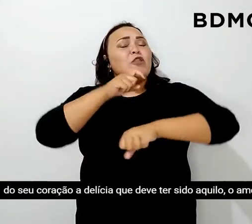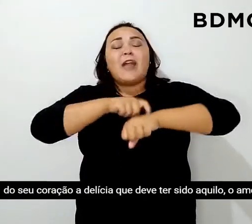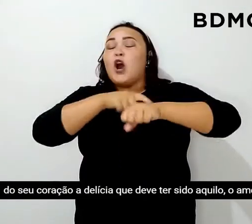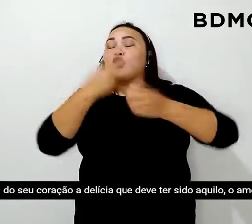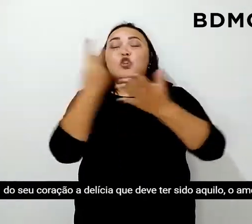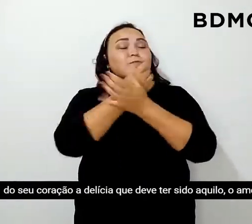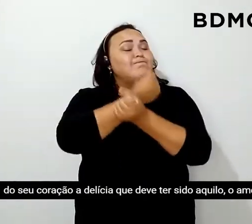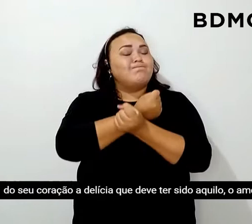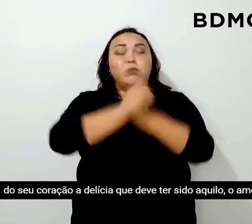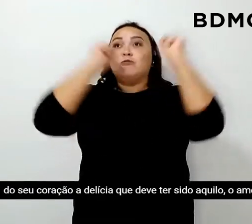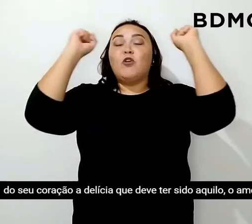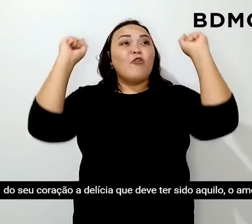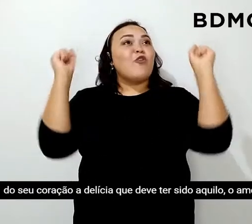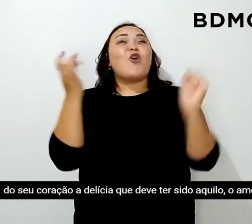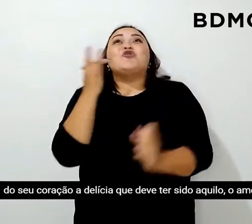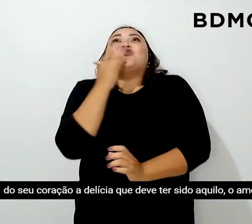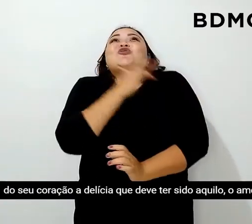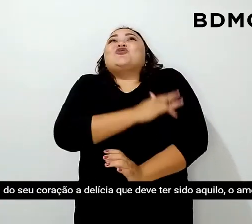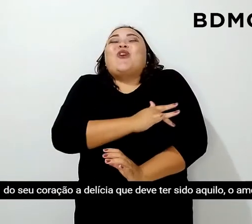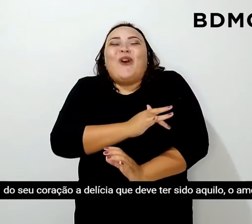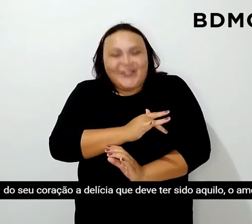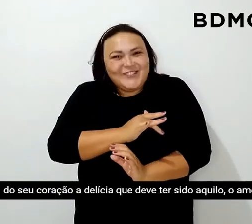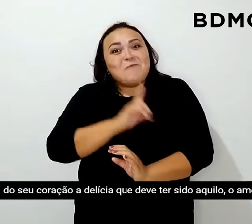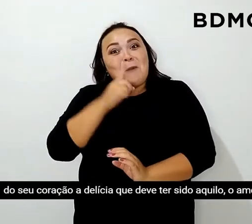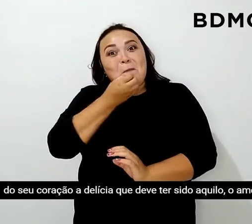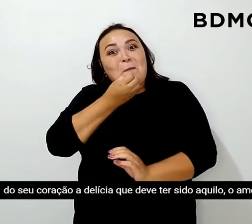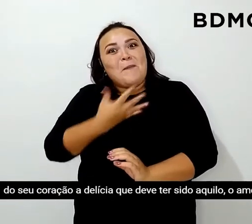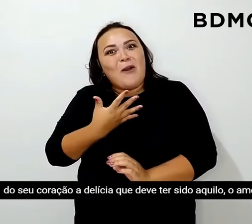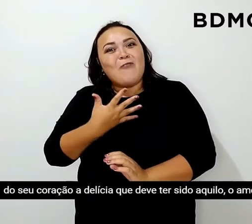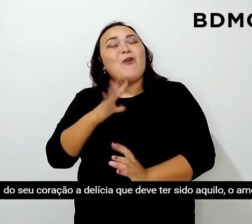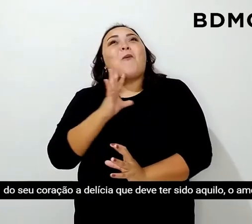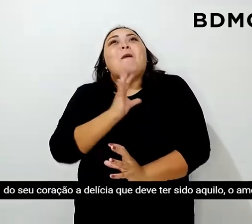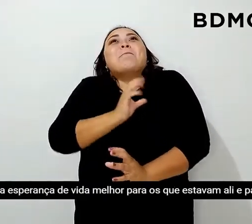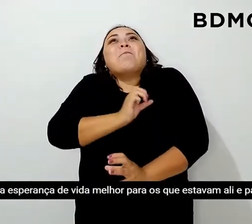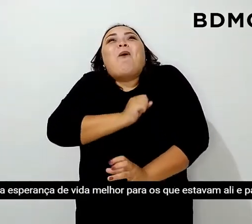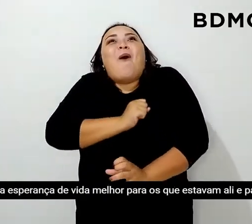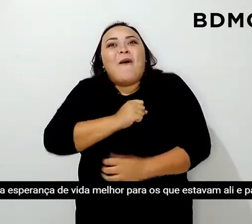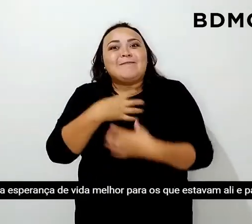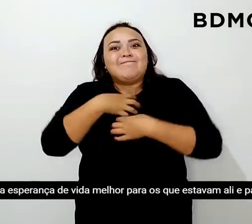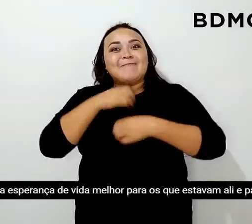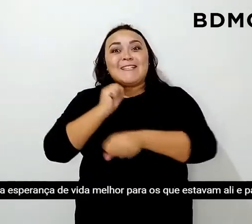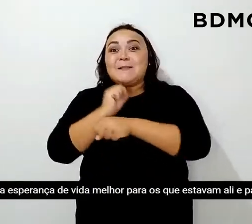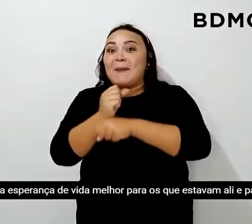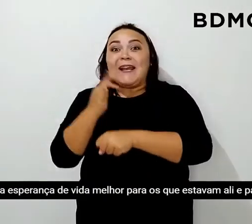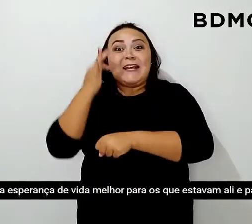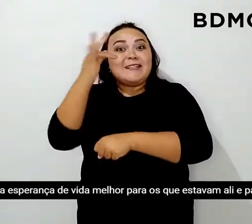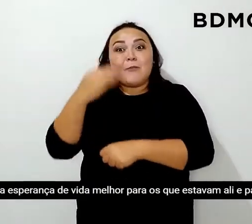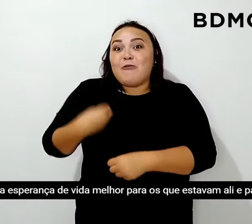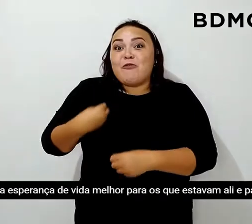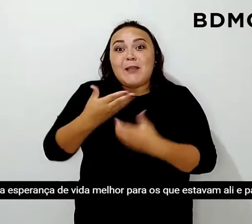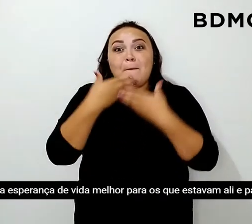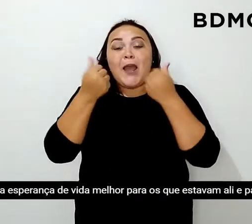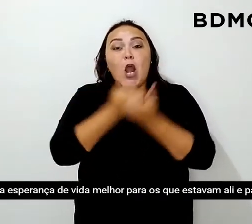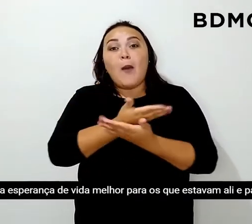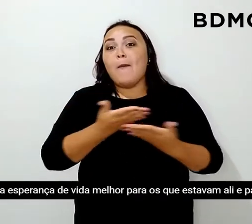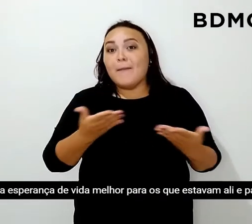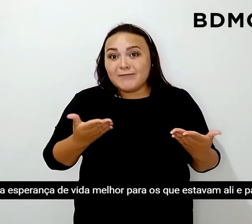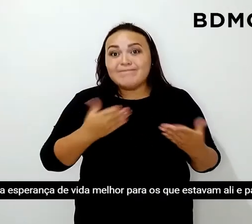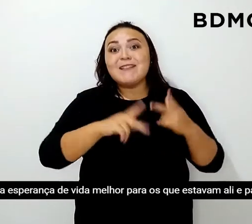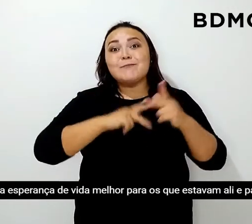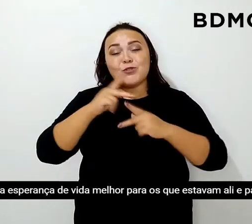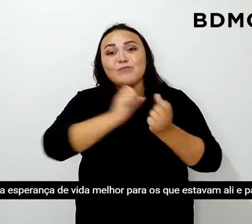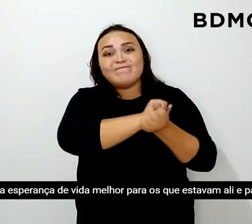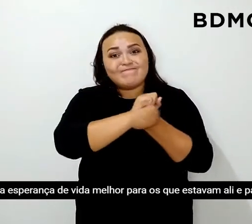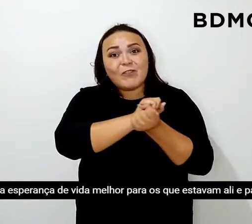seu coração a delícia que deve ter sido aquilo, o amor, a esperança de vida melhor para os que